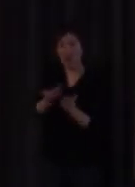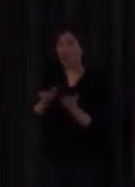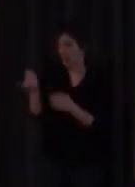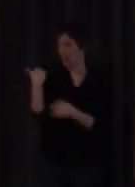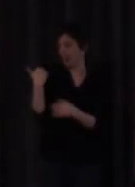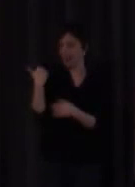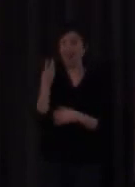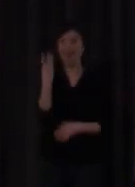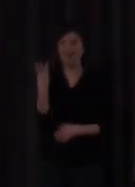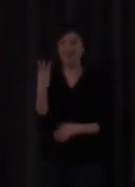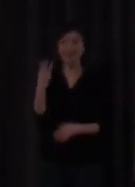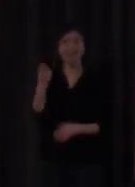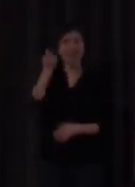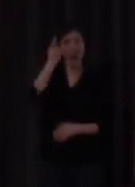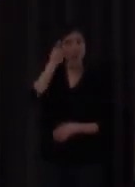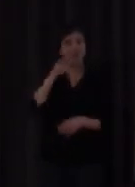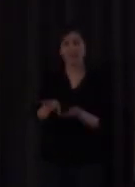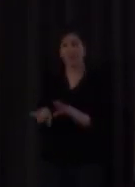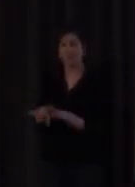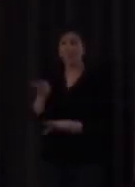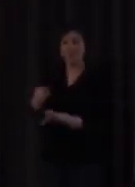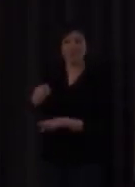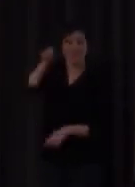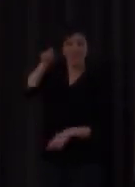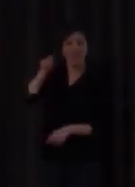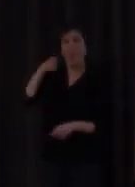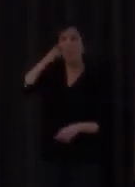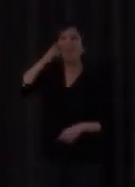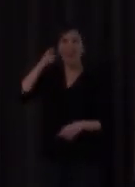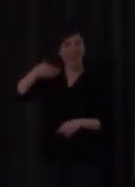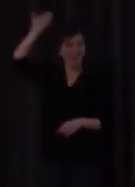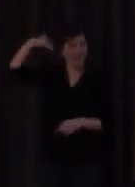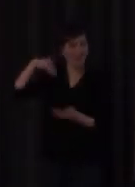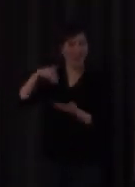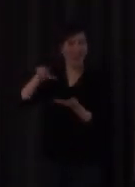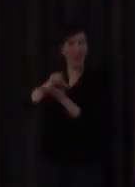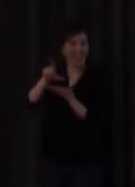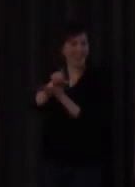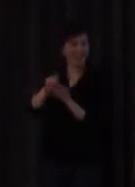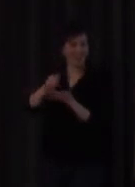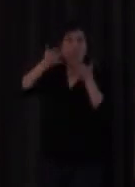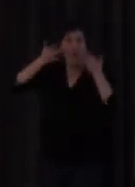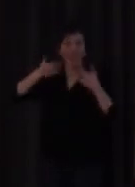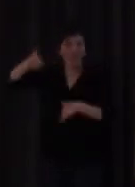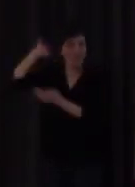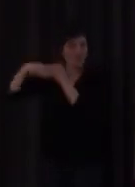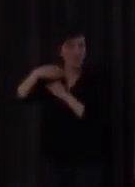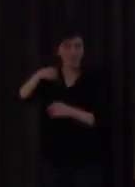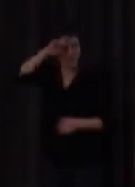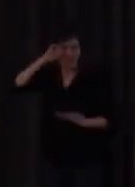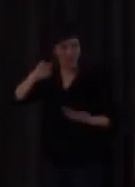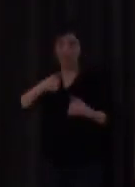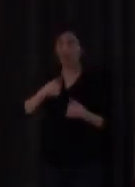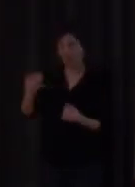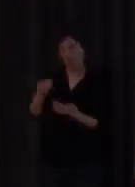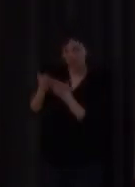tres alumnas que han optado por las humanidades las antiguas letras puras pues con lo cual a mí me ha tocado y me toca estudiar latín y griego